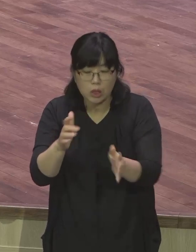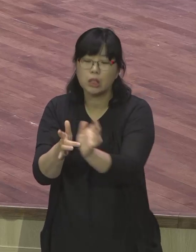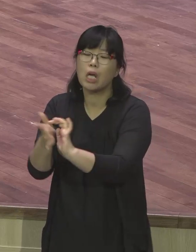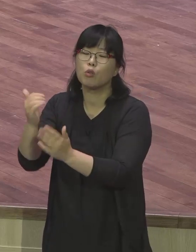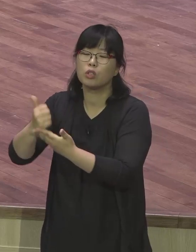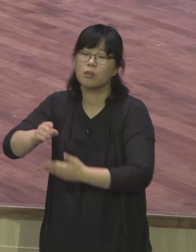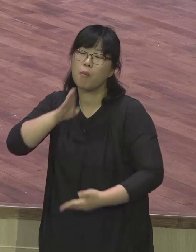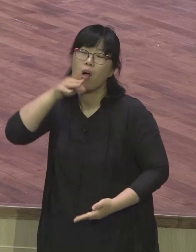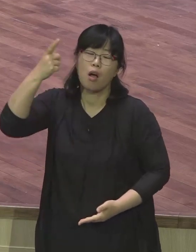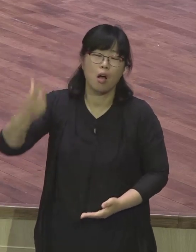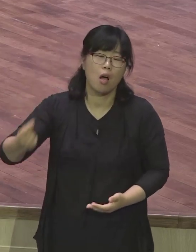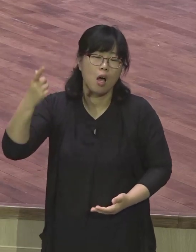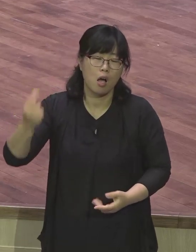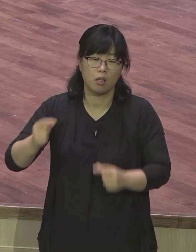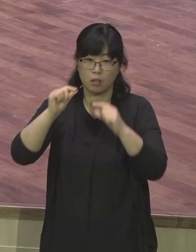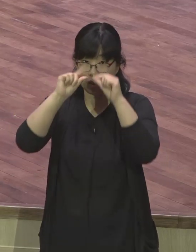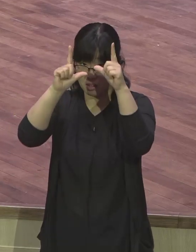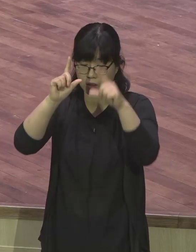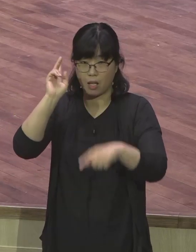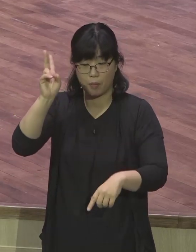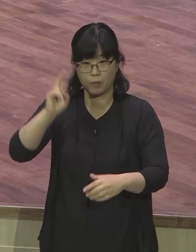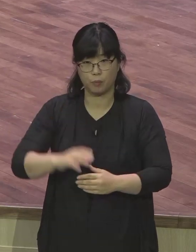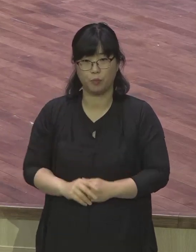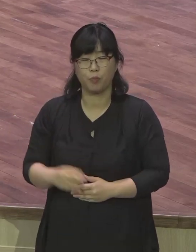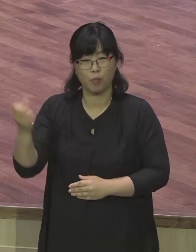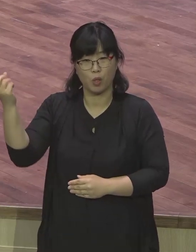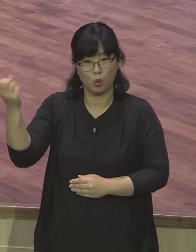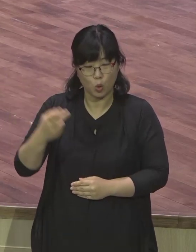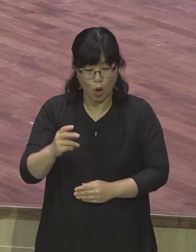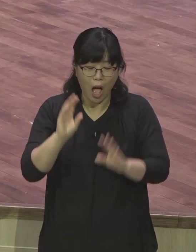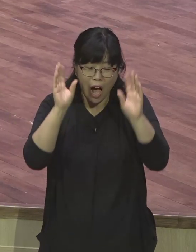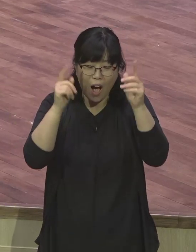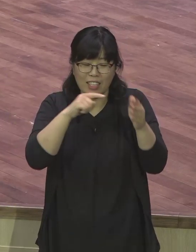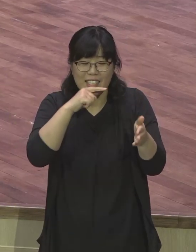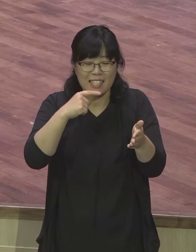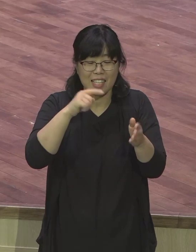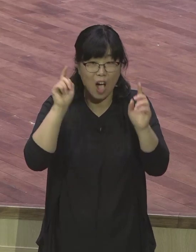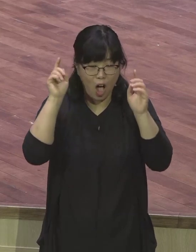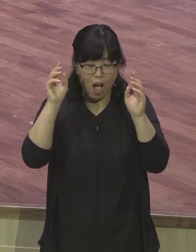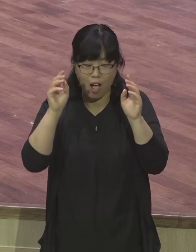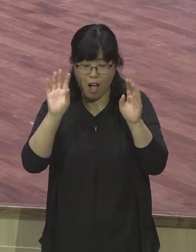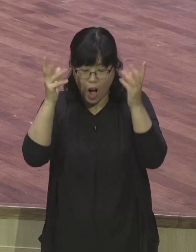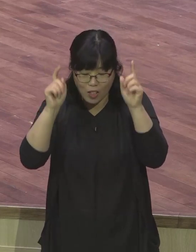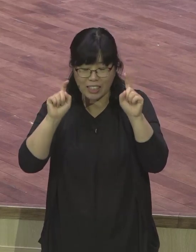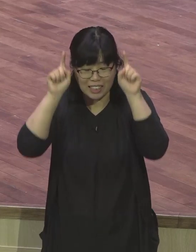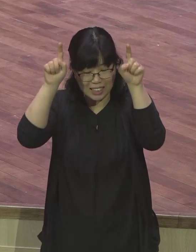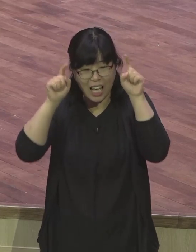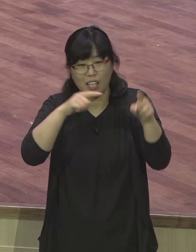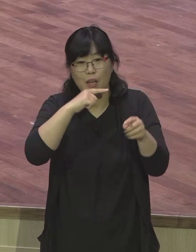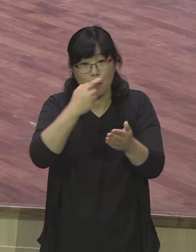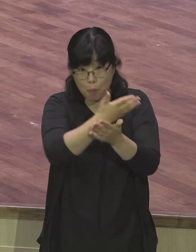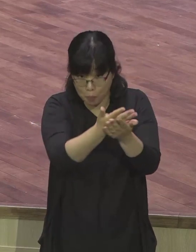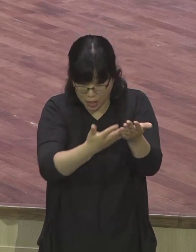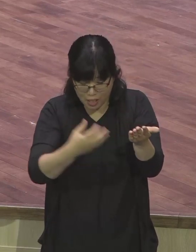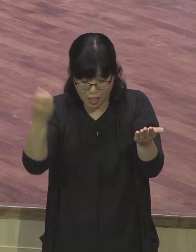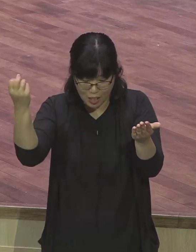어린 양의 그 피와 이사여서 책장 14절에 처녀가 인타에어 아들을 낳을 것이니 그 이름을